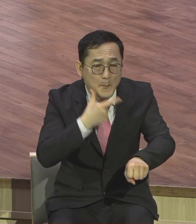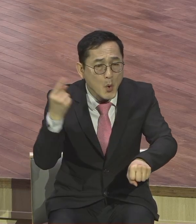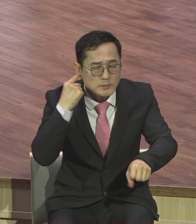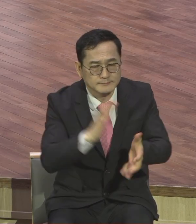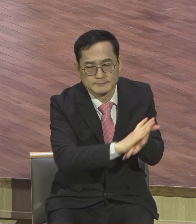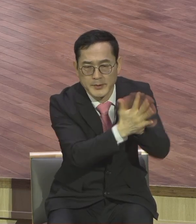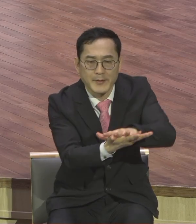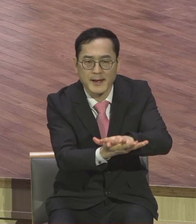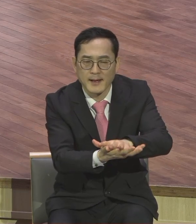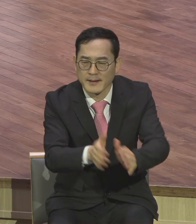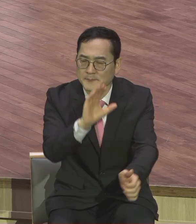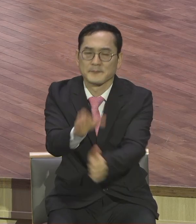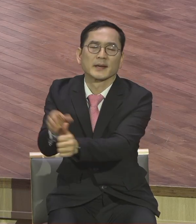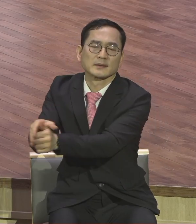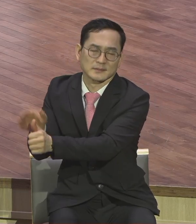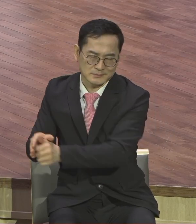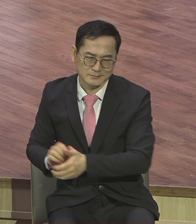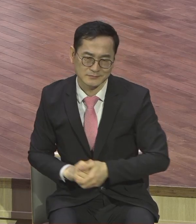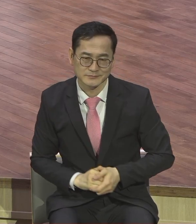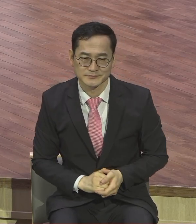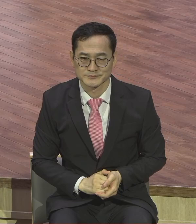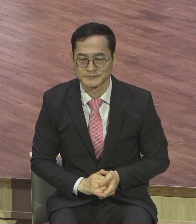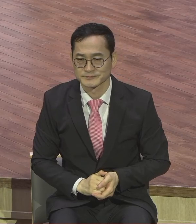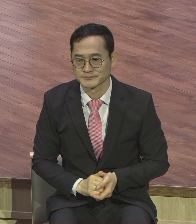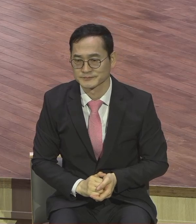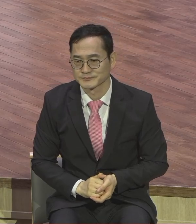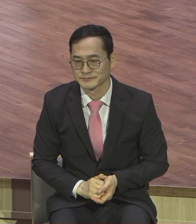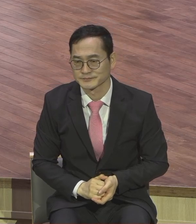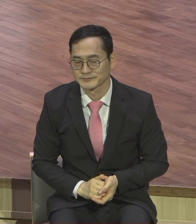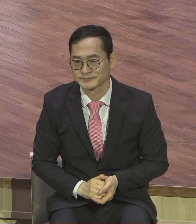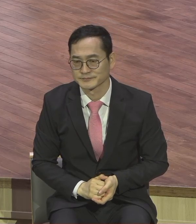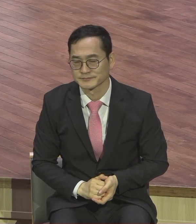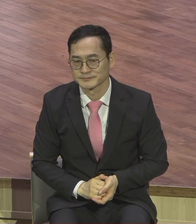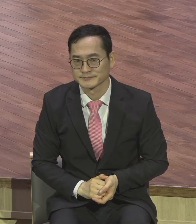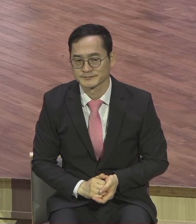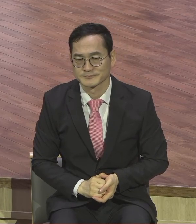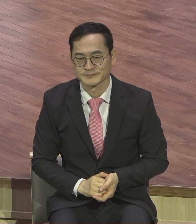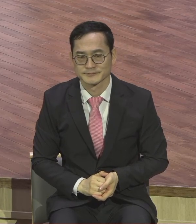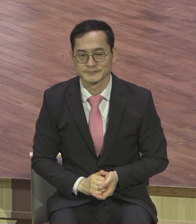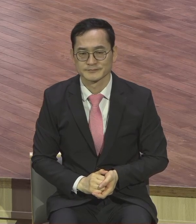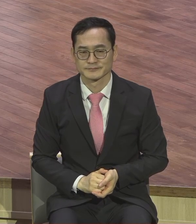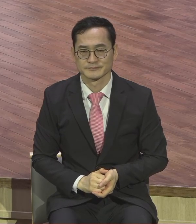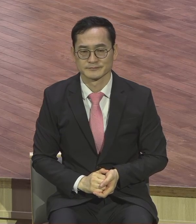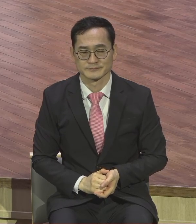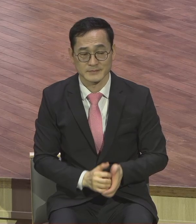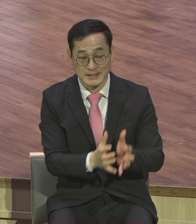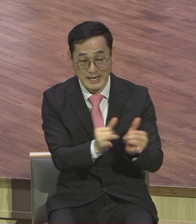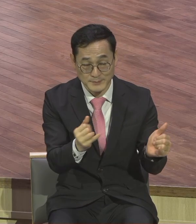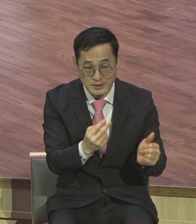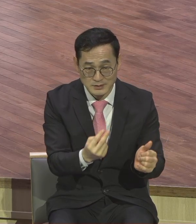현장 현장 사람 살리는 일에 믿음에 도전하시길 바랍니다